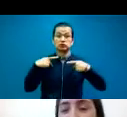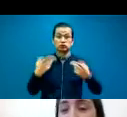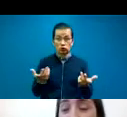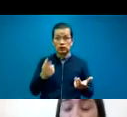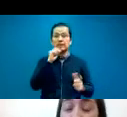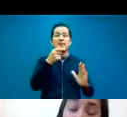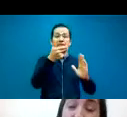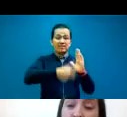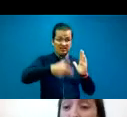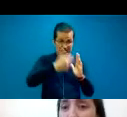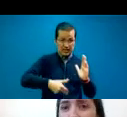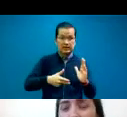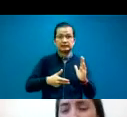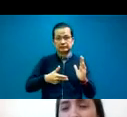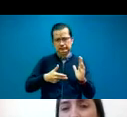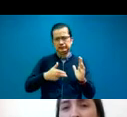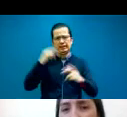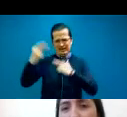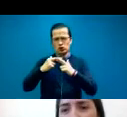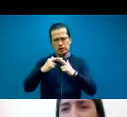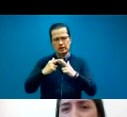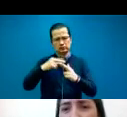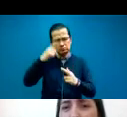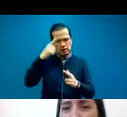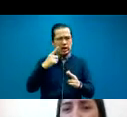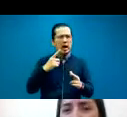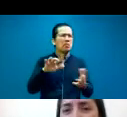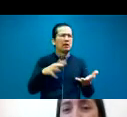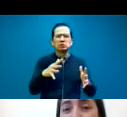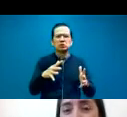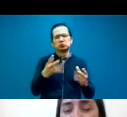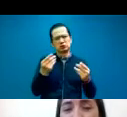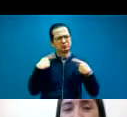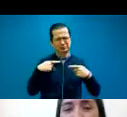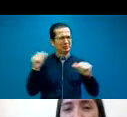digamos, regionales, en los que cada uno participa muchos,